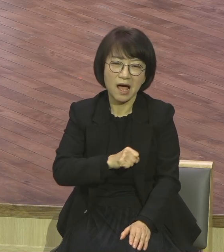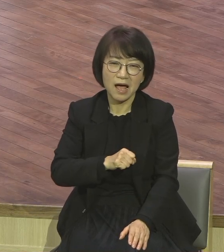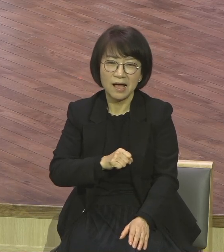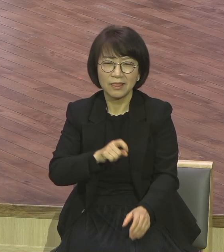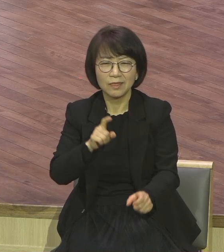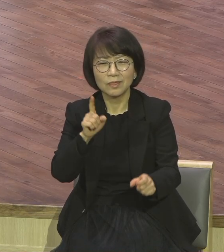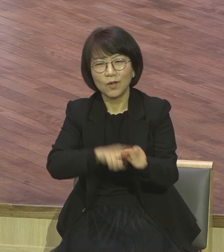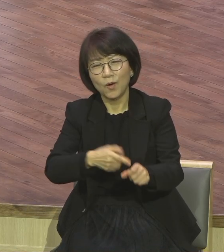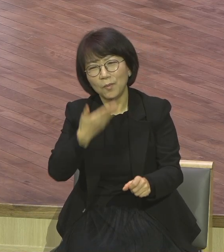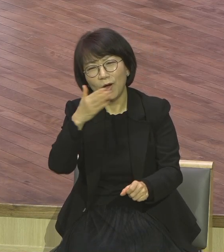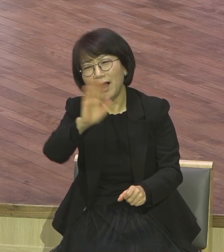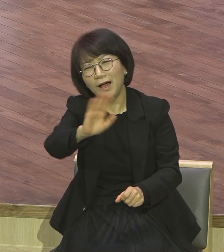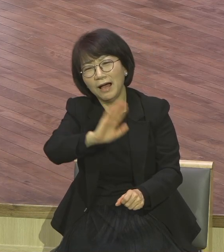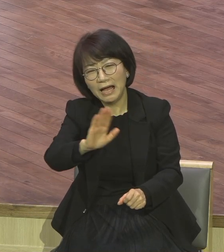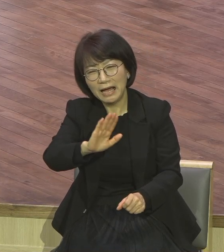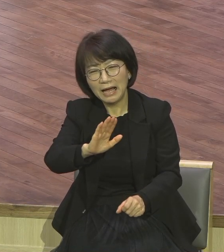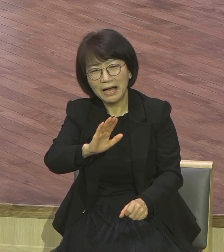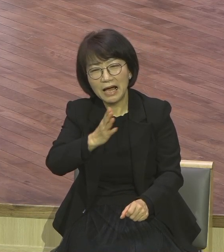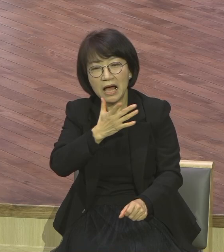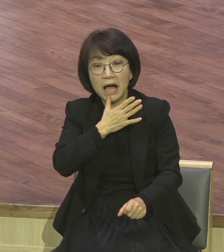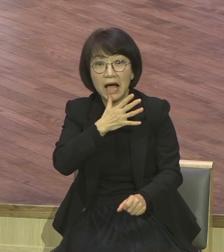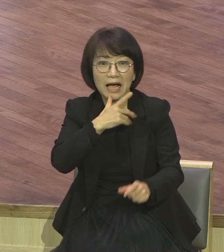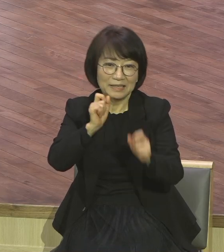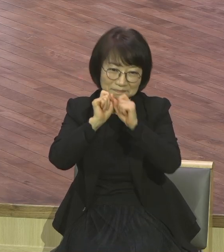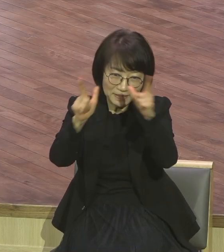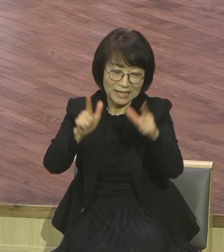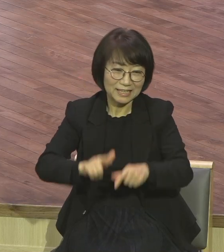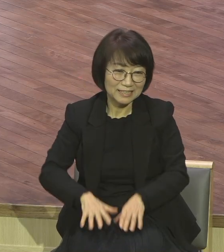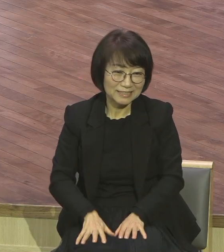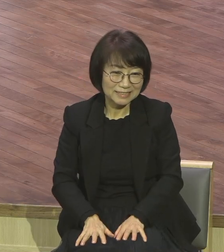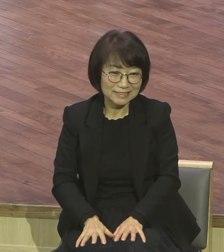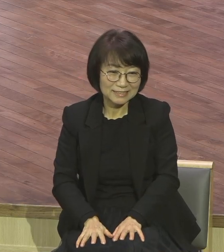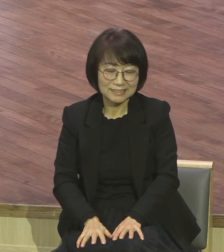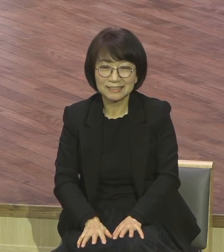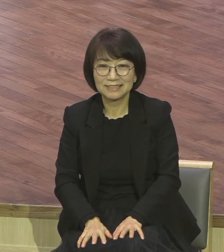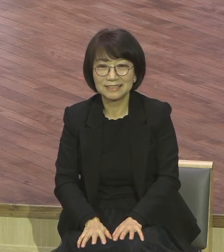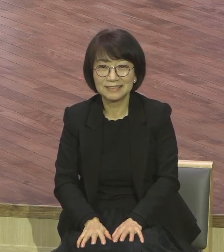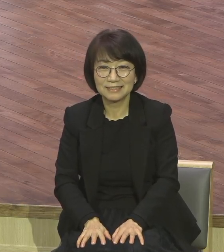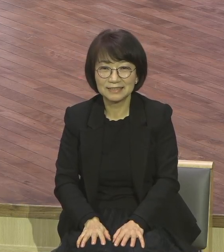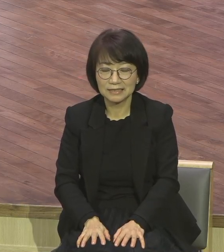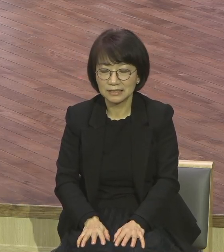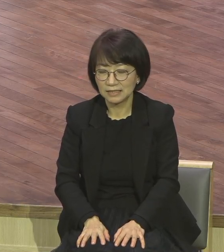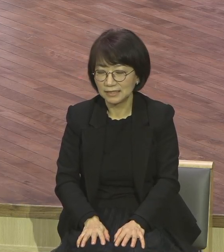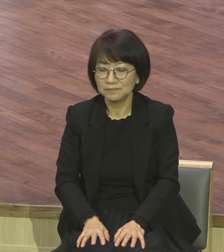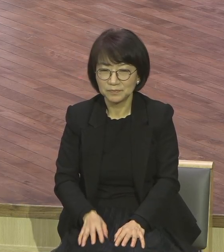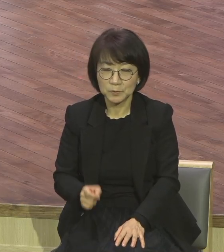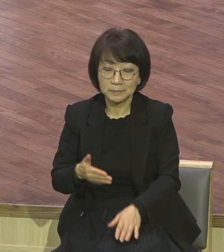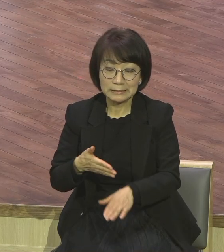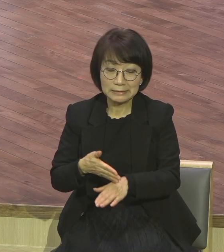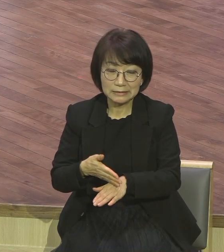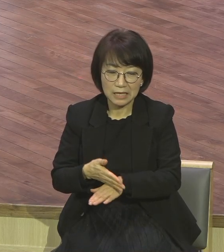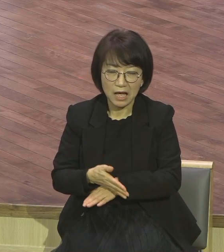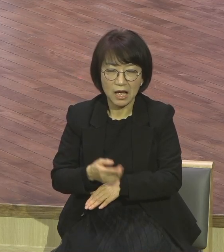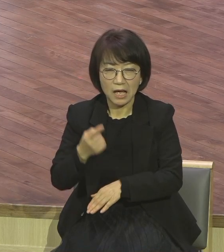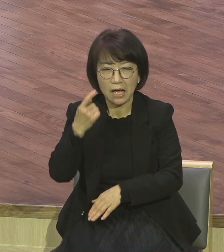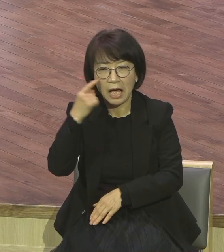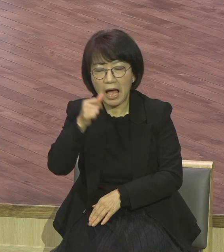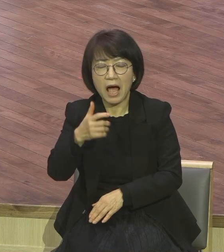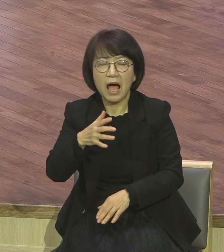말씀 무슨 의미인지 깨달게 되었다 그랬어요 늦었지만 깨달긴 깨달았어 이런 제자들의 모습을